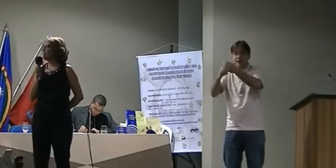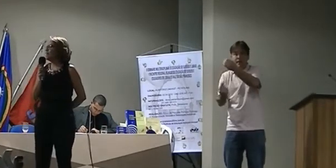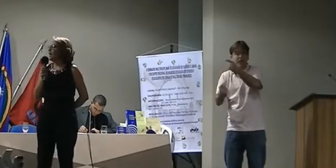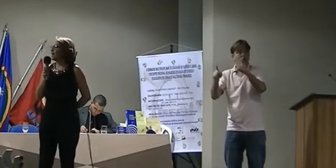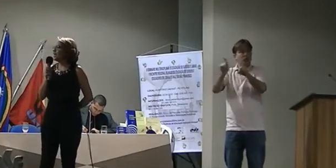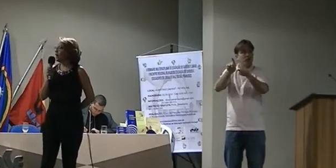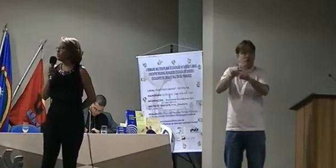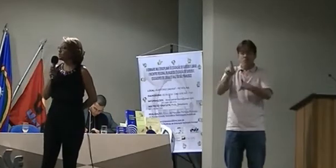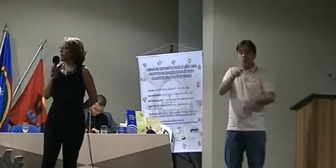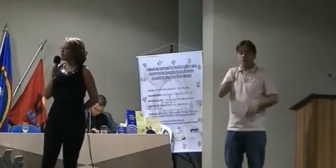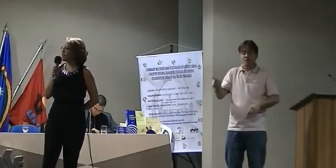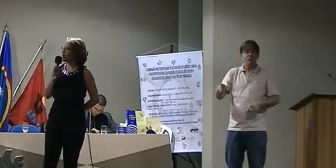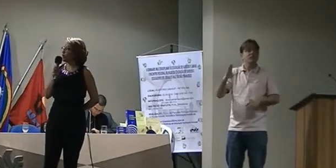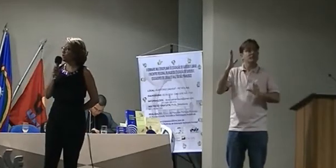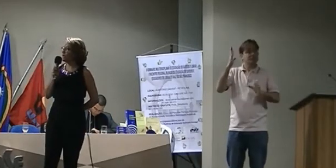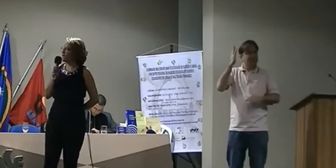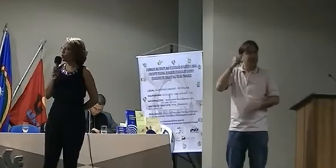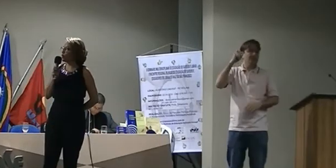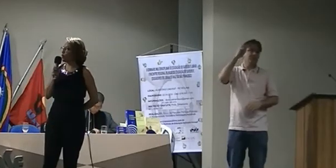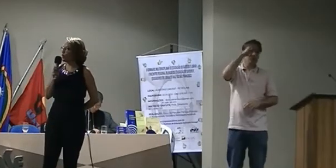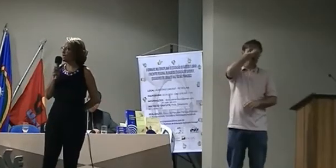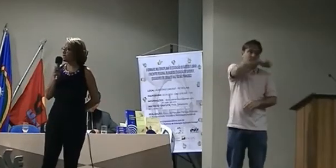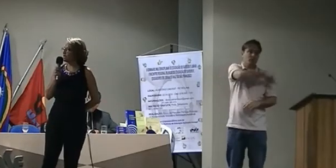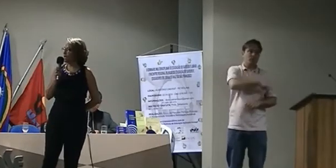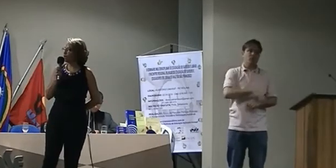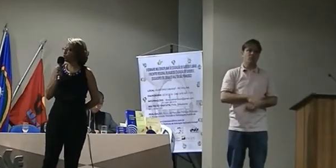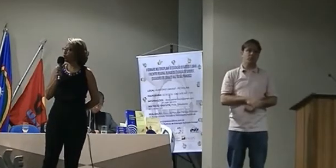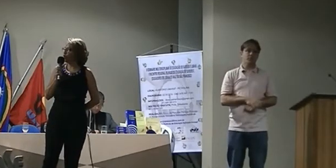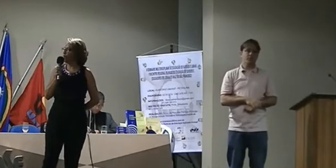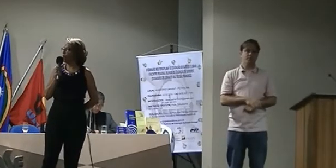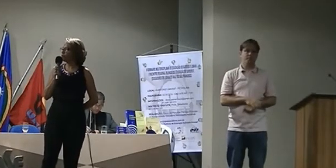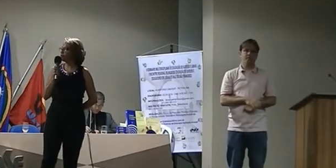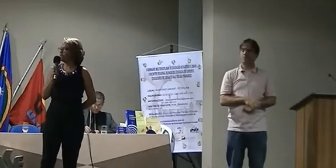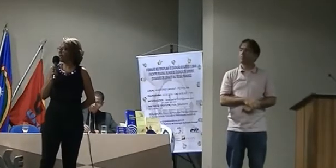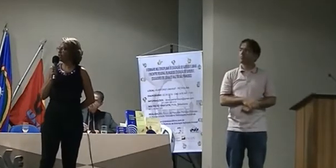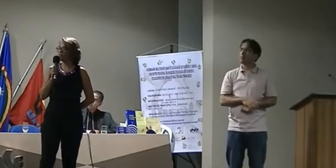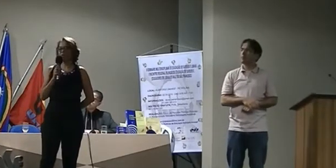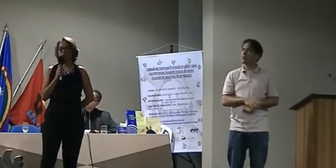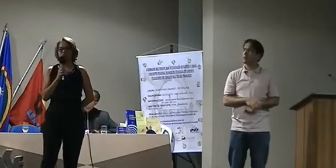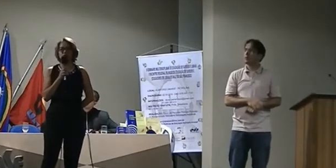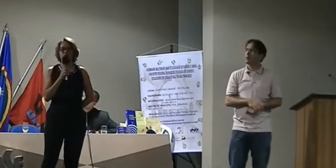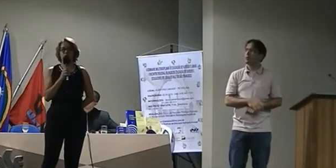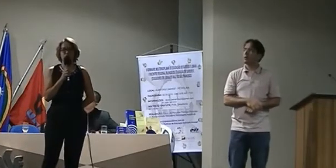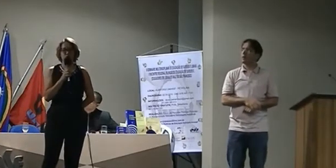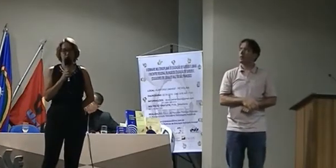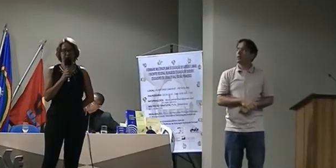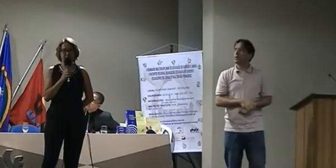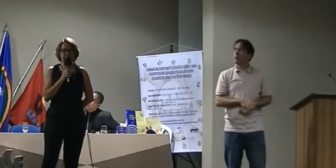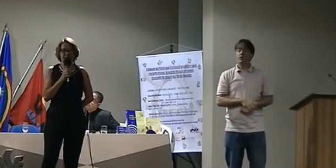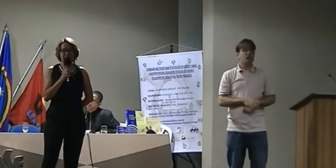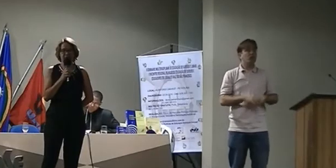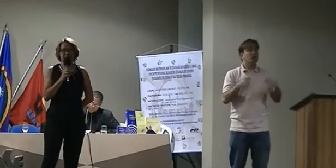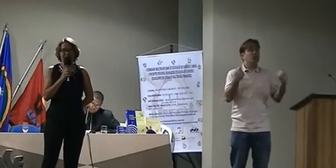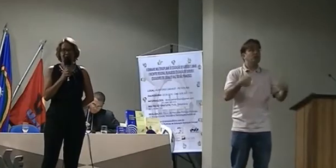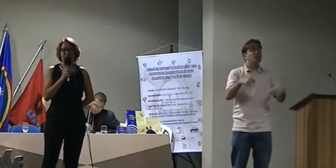Criar um espaço de acolhimento, conhecimento e oportunidade para o sujeito surdo. Então,